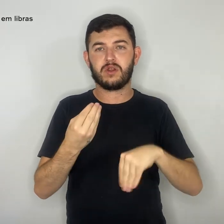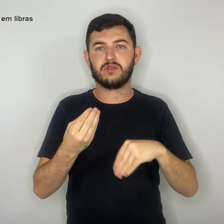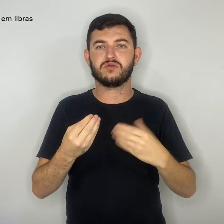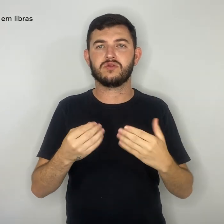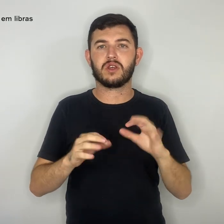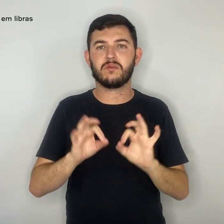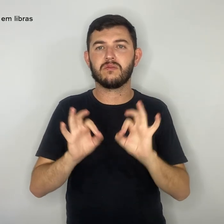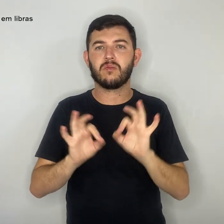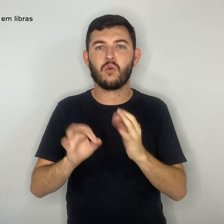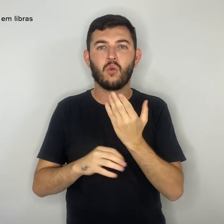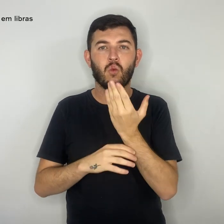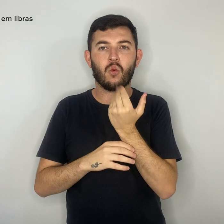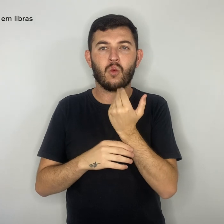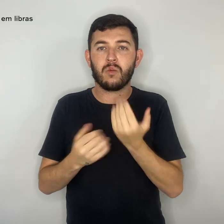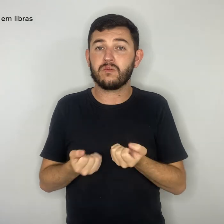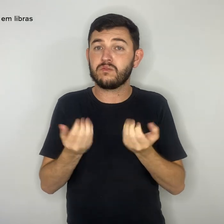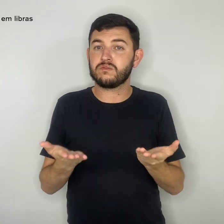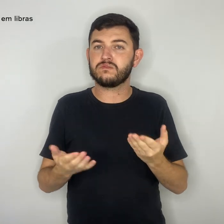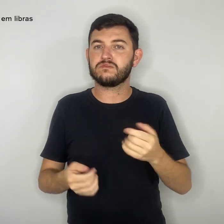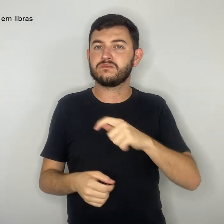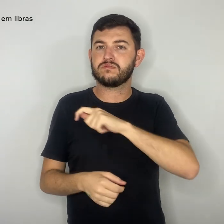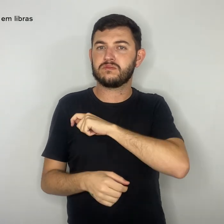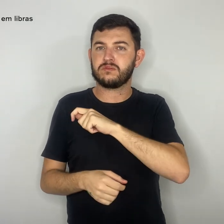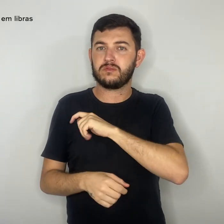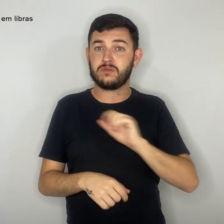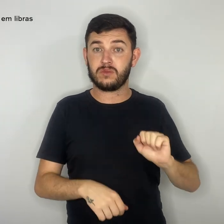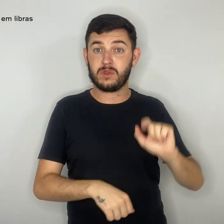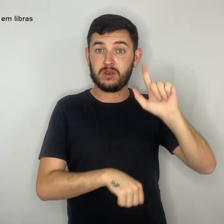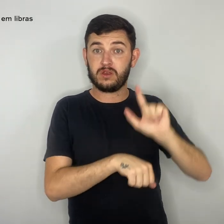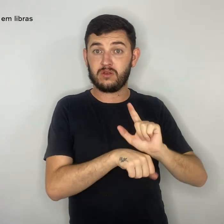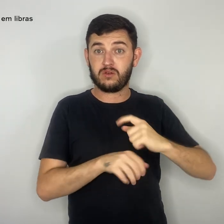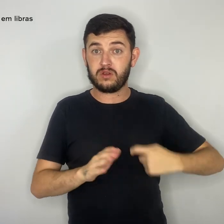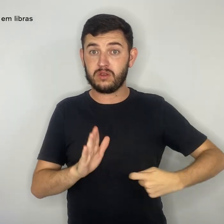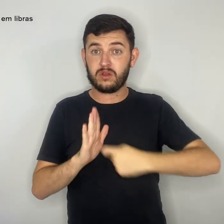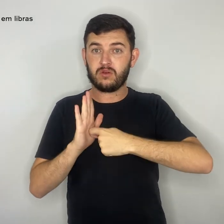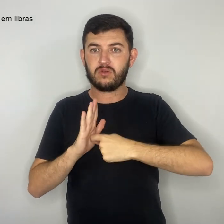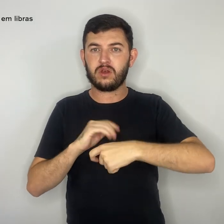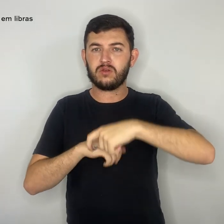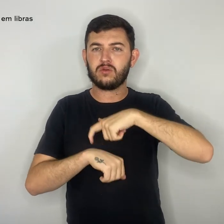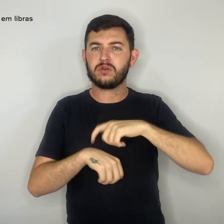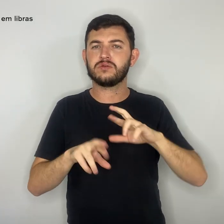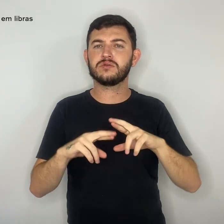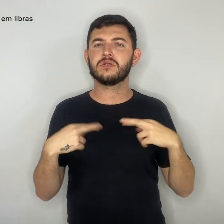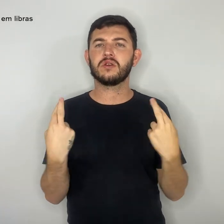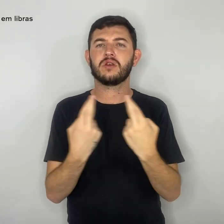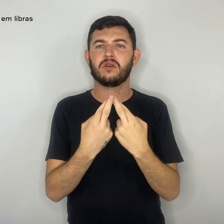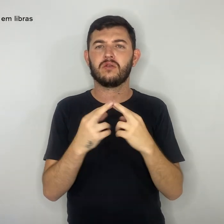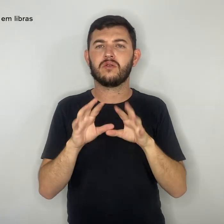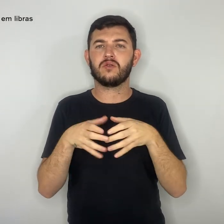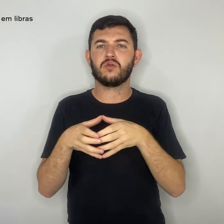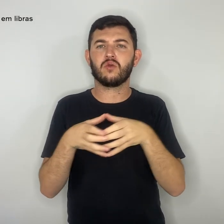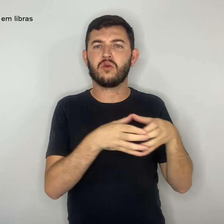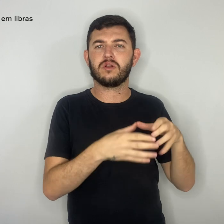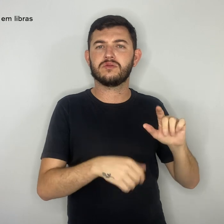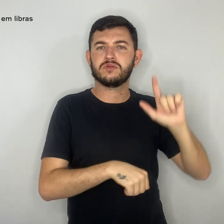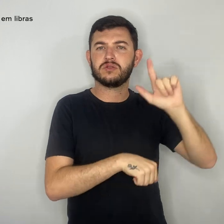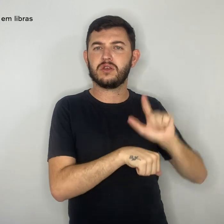denúncia foi feita por gestores durante a reunião ordinária do Coletivo de Gestão Democrática,